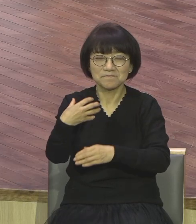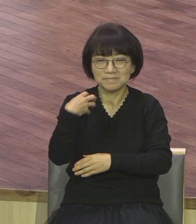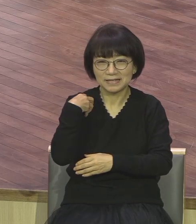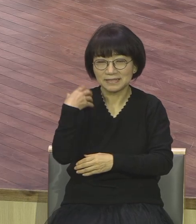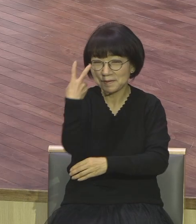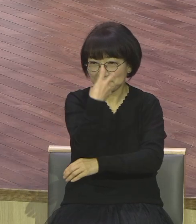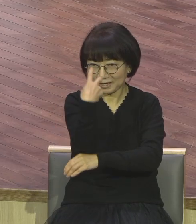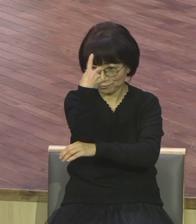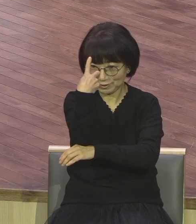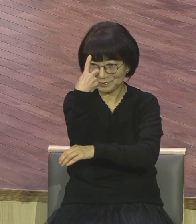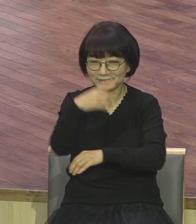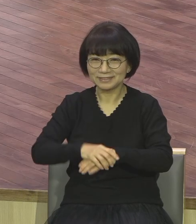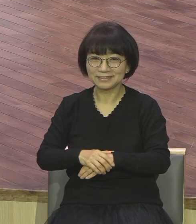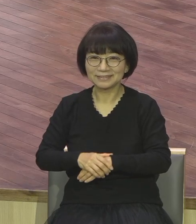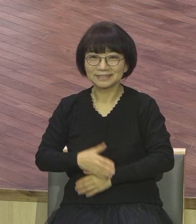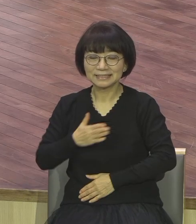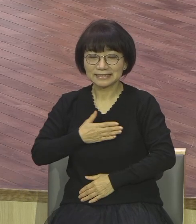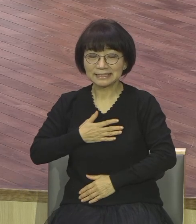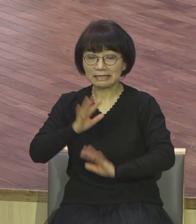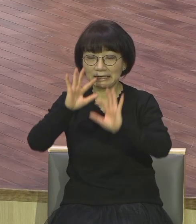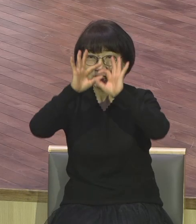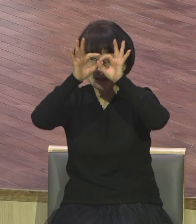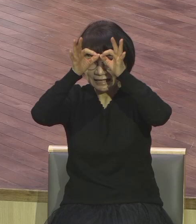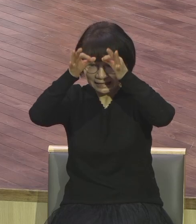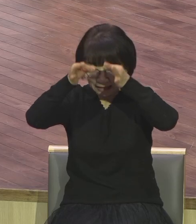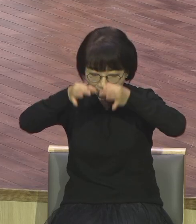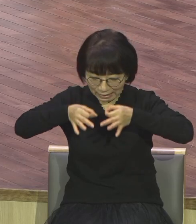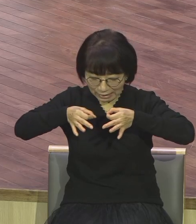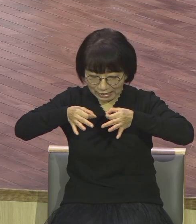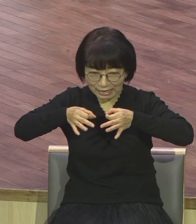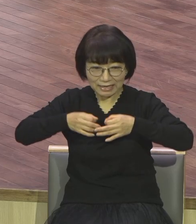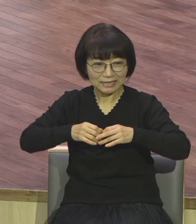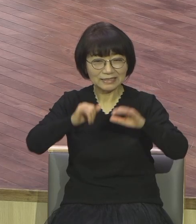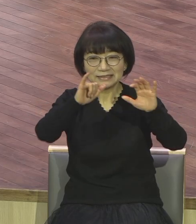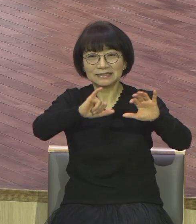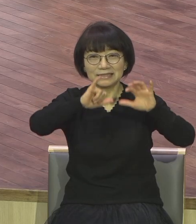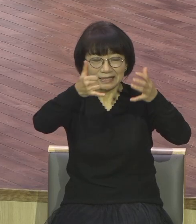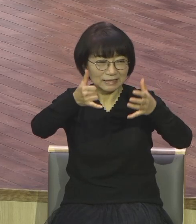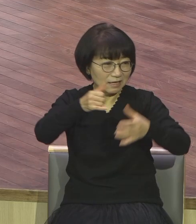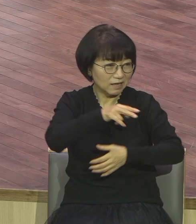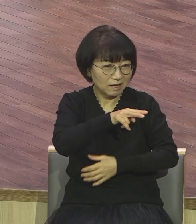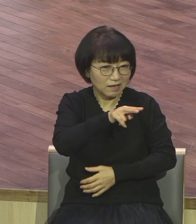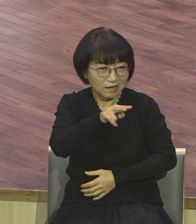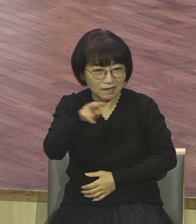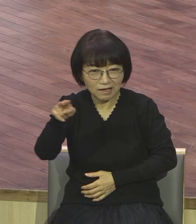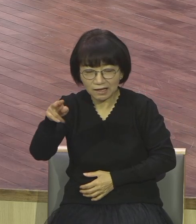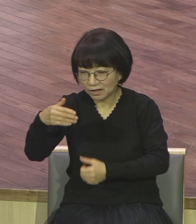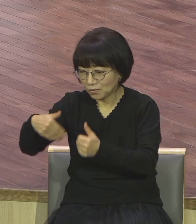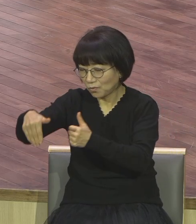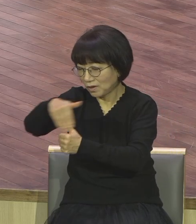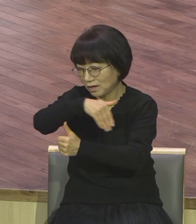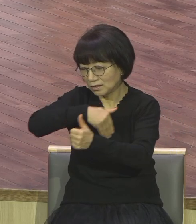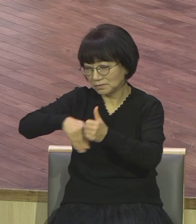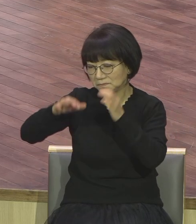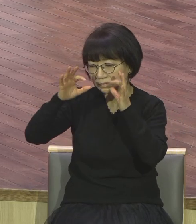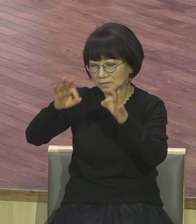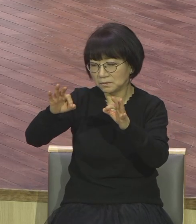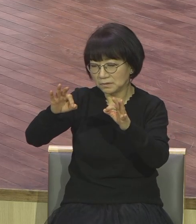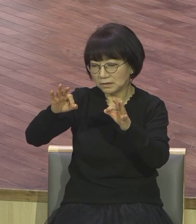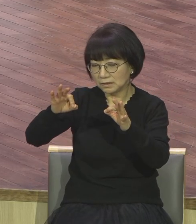보지도 말고 나를 보고 세상을 보고 환경을 바라보면 다 속아요 다